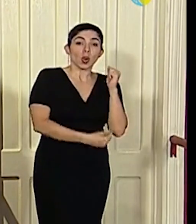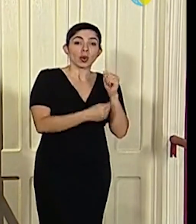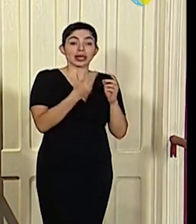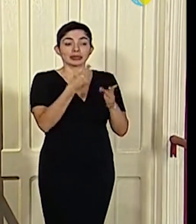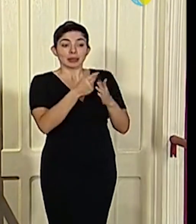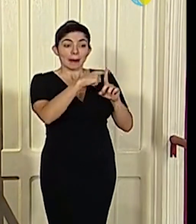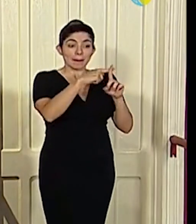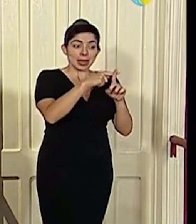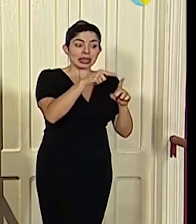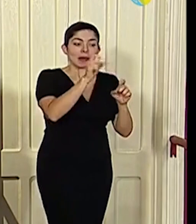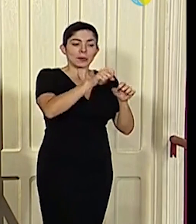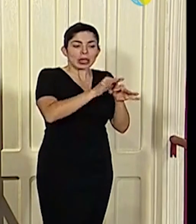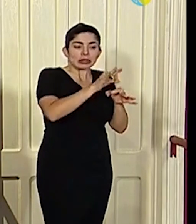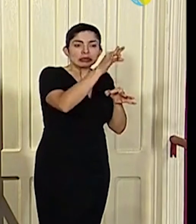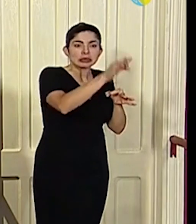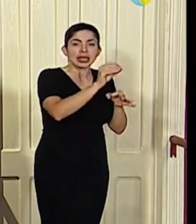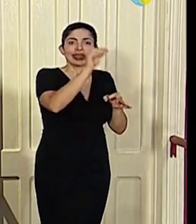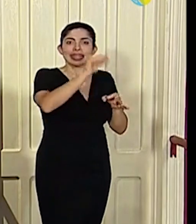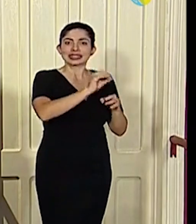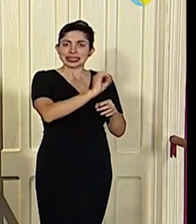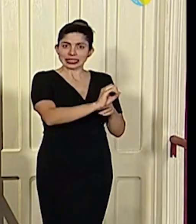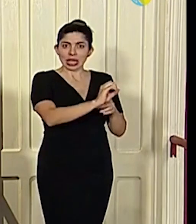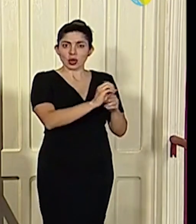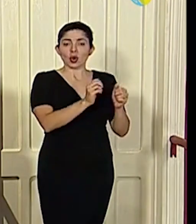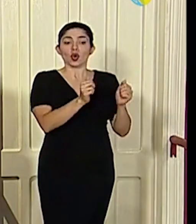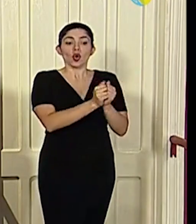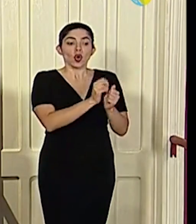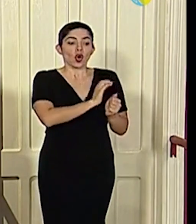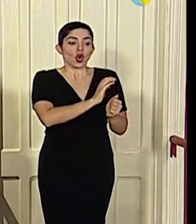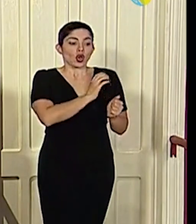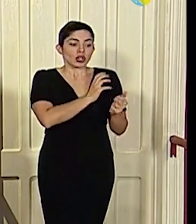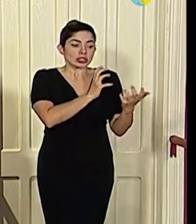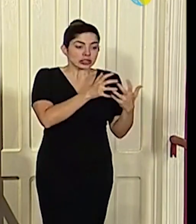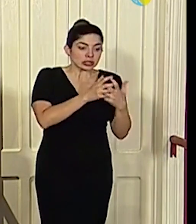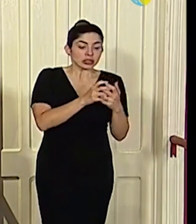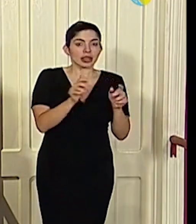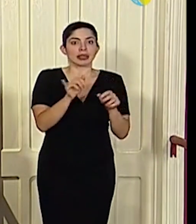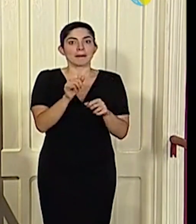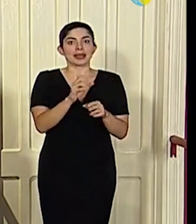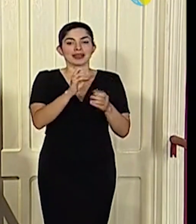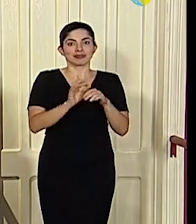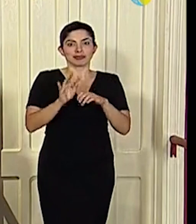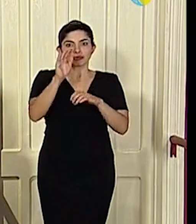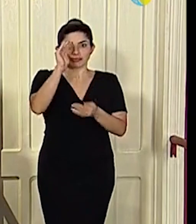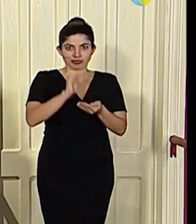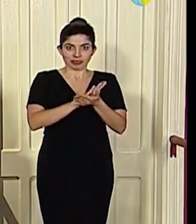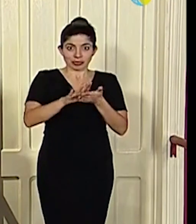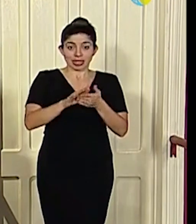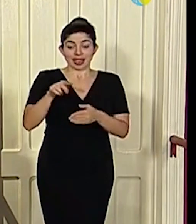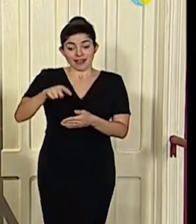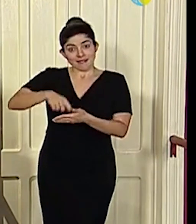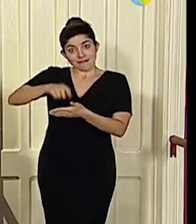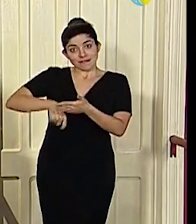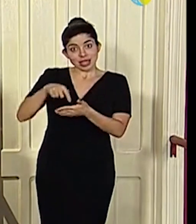sea a largo plazo, tasa cero, condicionado con descarbonización. Y con la firma de